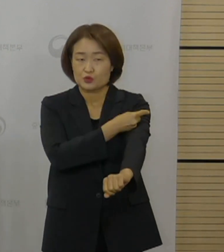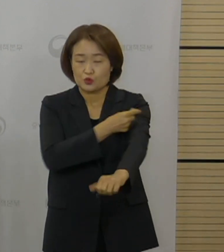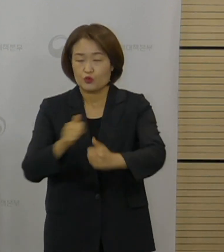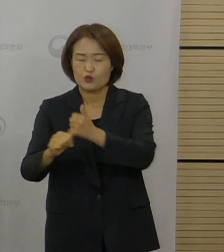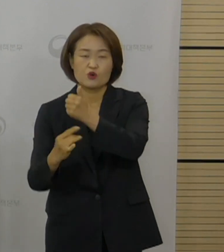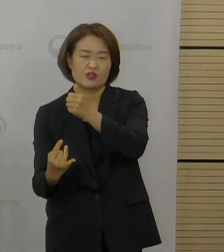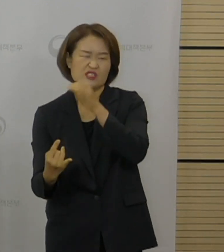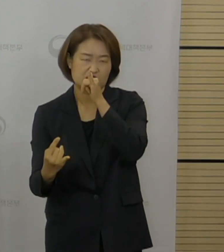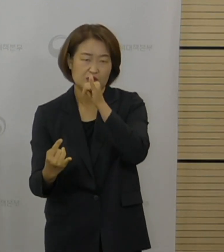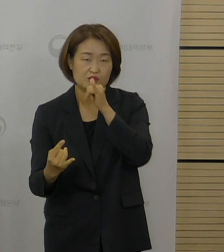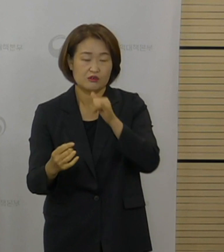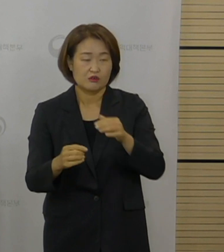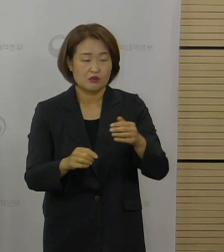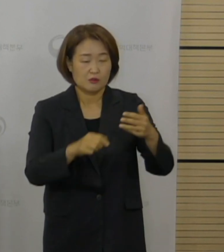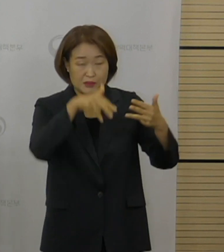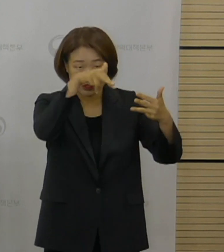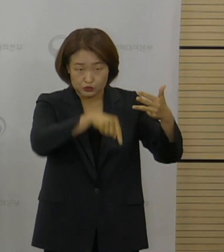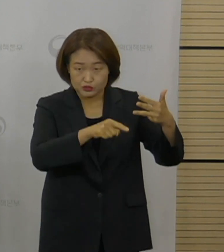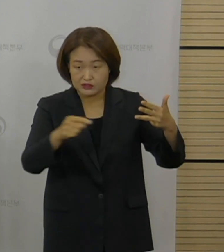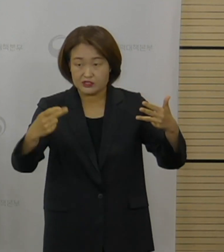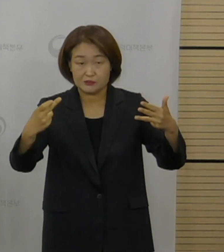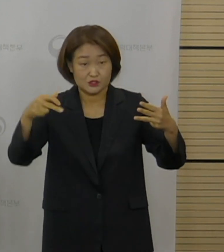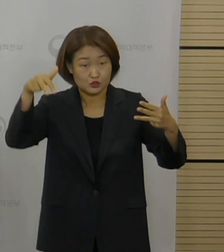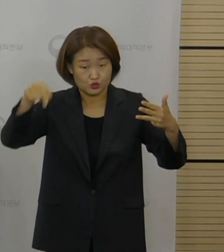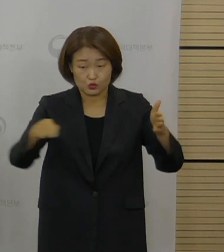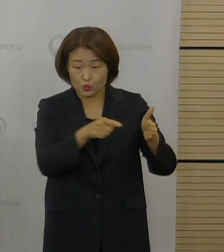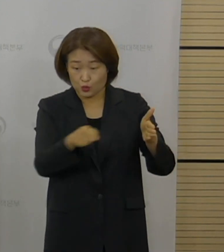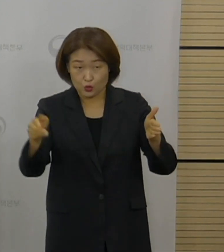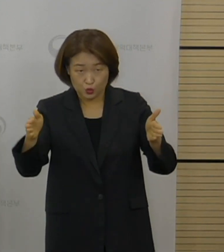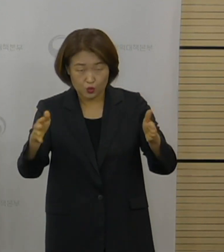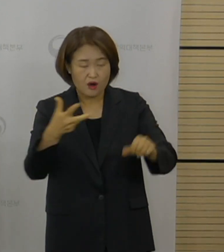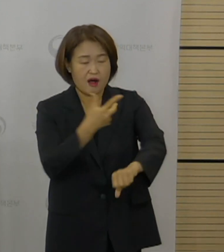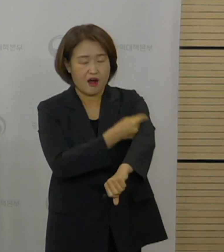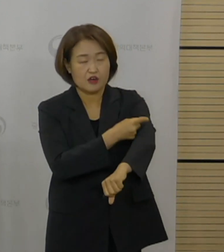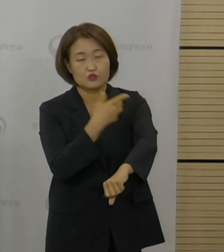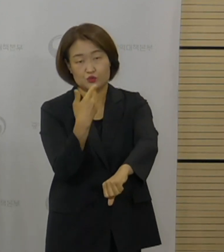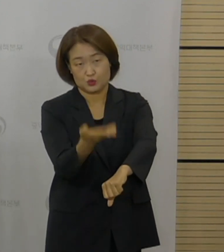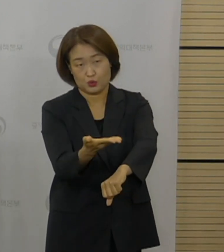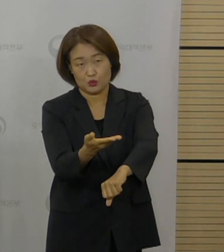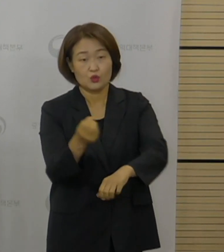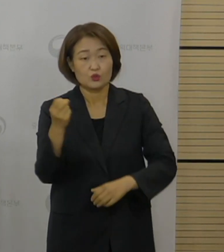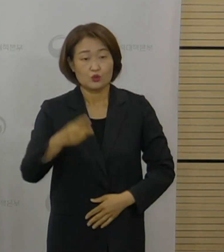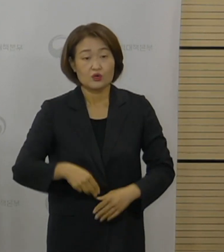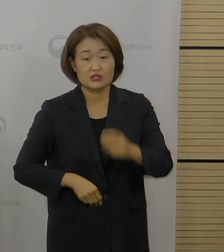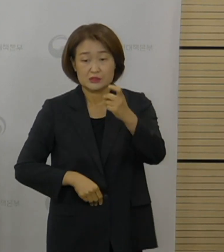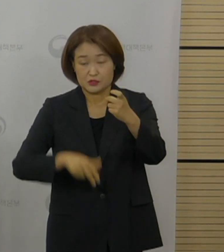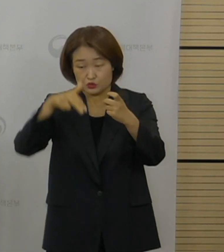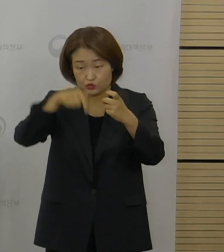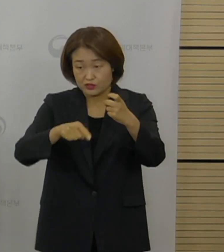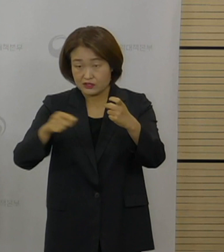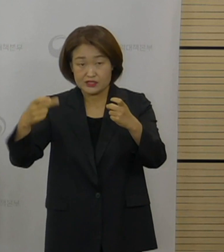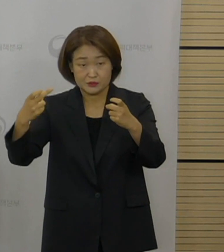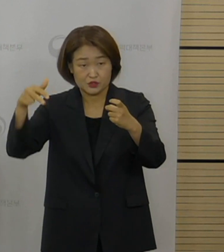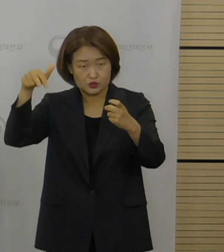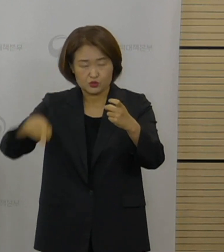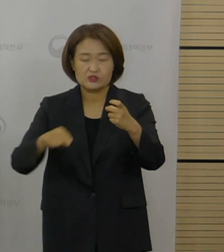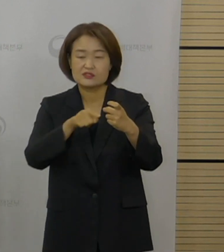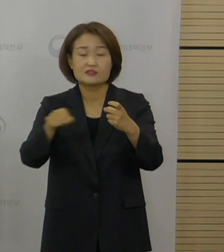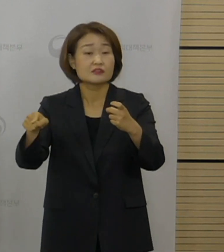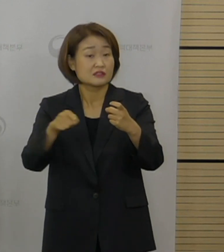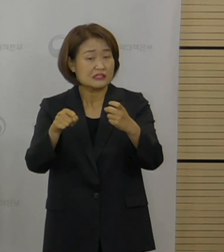8주에서 12주를 접종 간격으로 하고 있고 그중에서도 11주에서 12주를 기본적으로